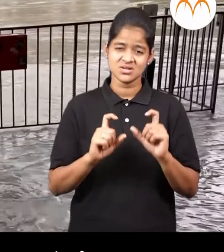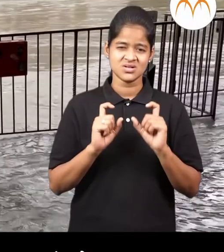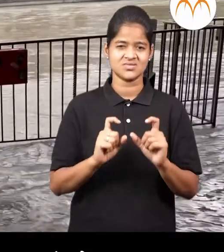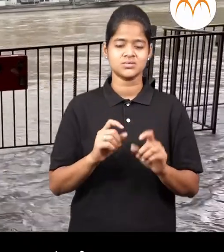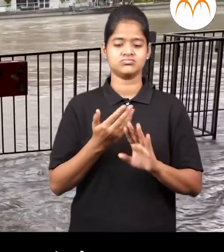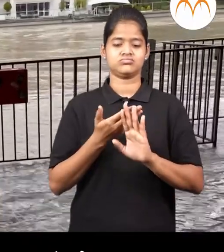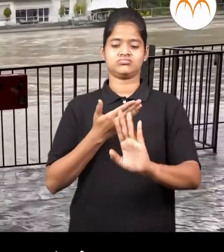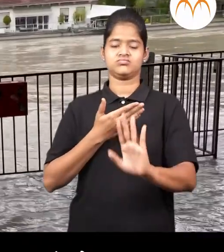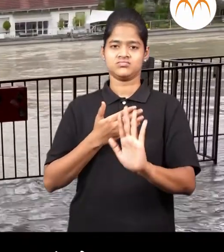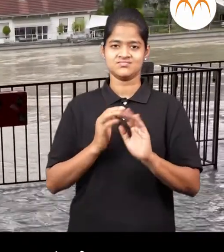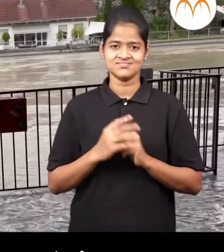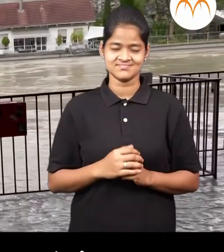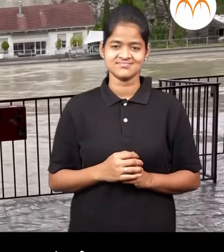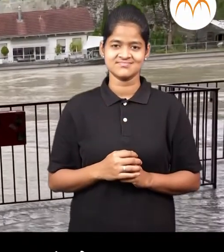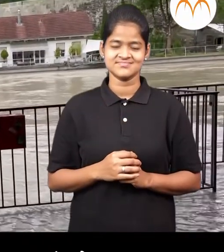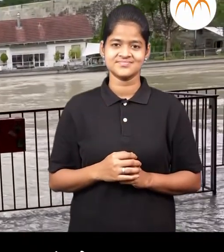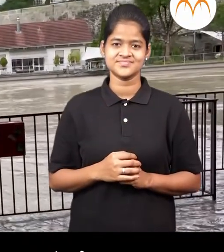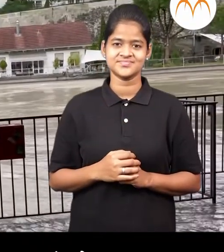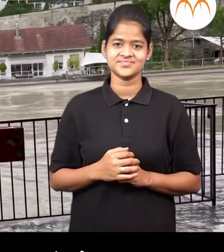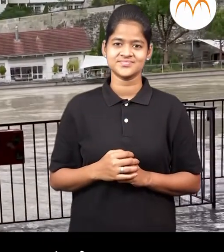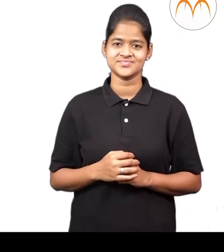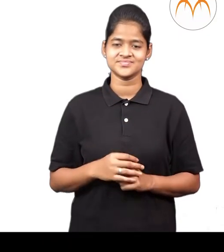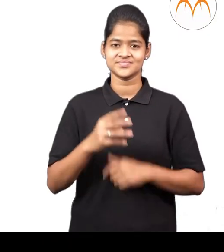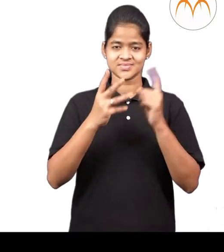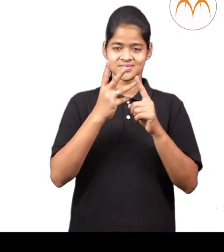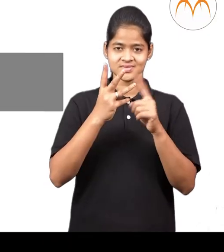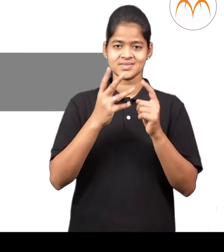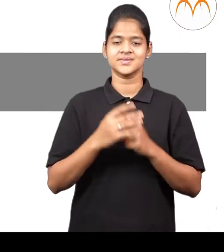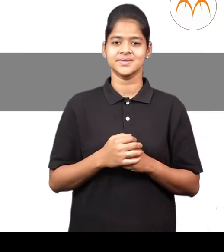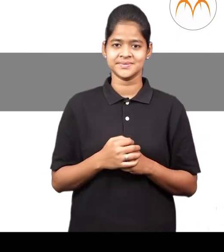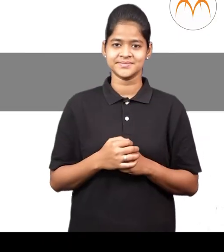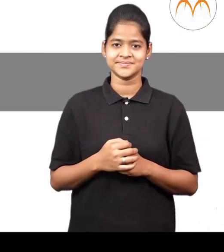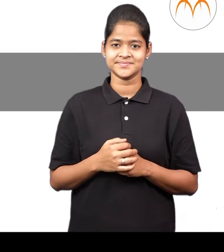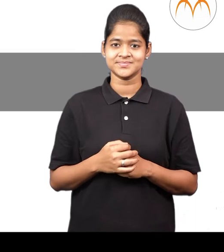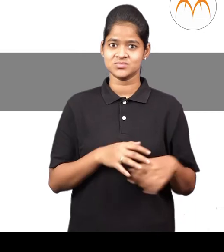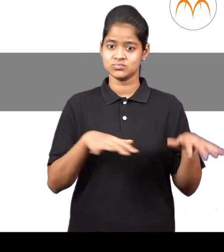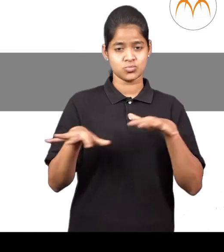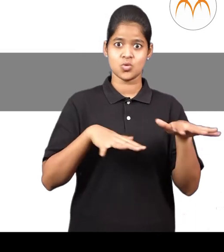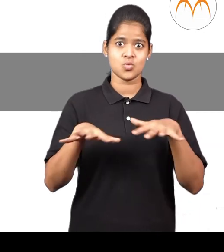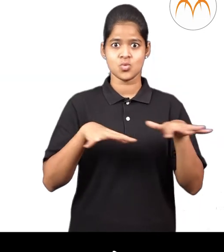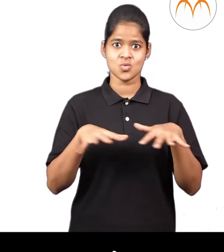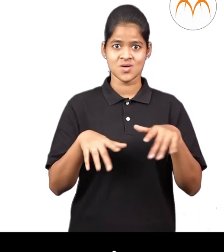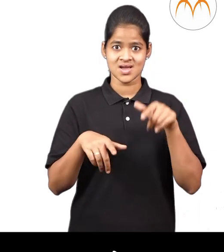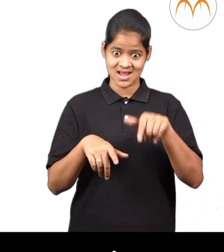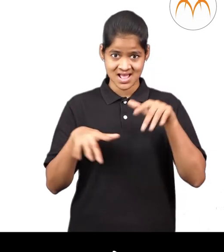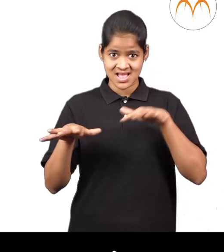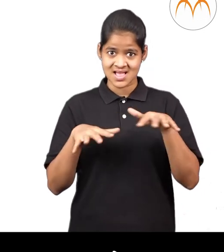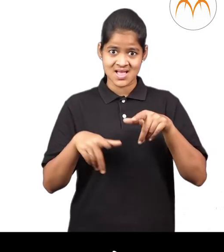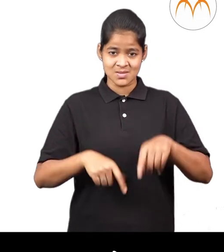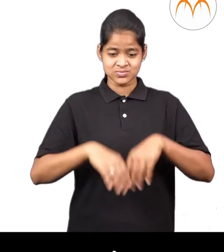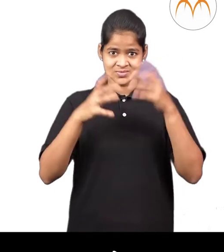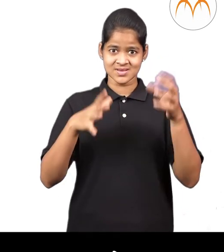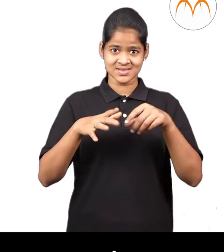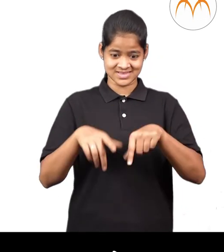पूराचा पाण्यापासुन दूर थांबावे तीन, भुकंप जमीनीचा